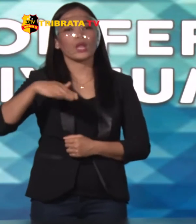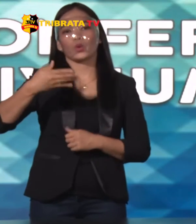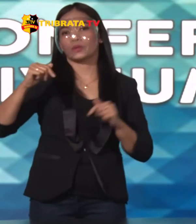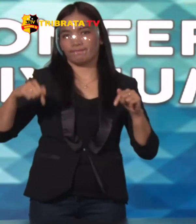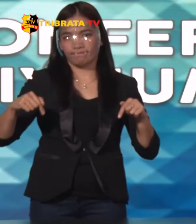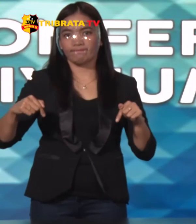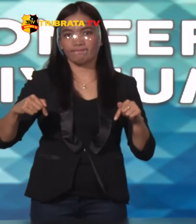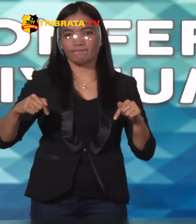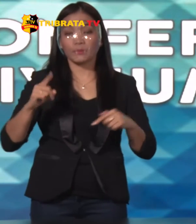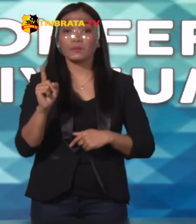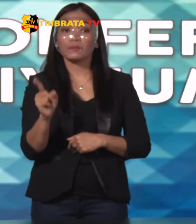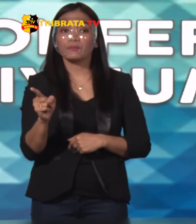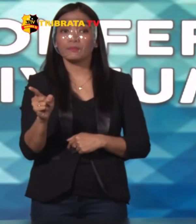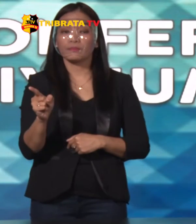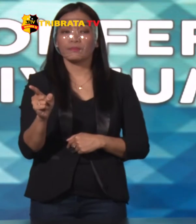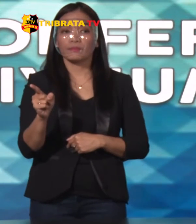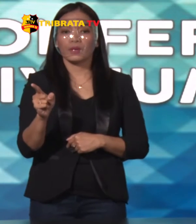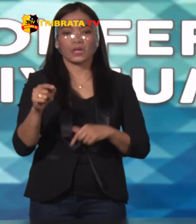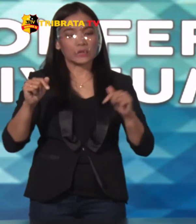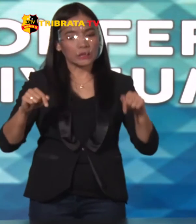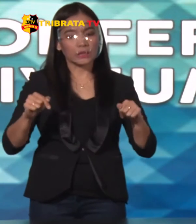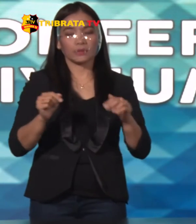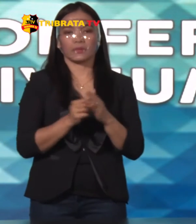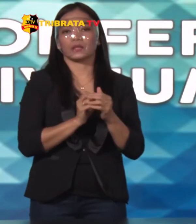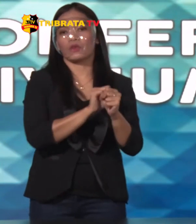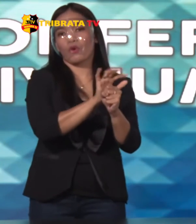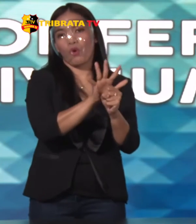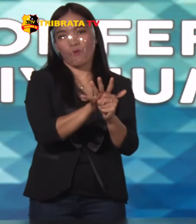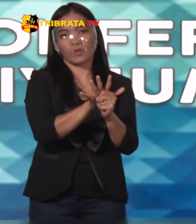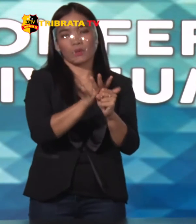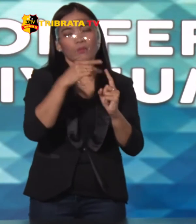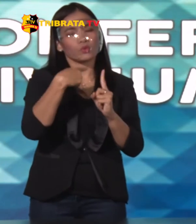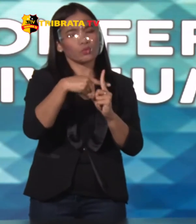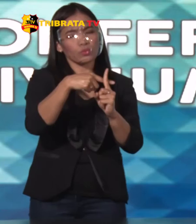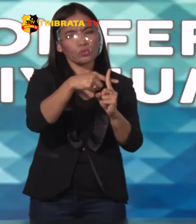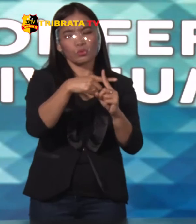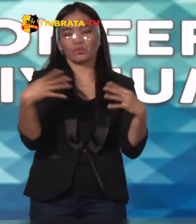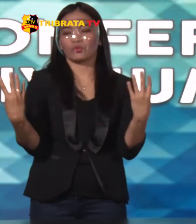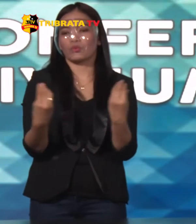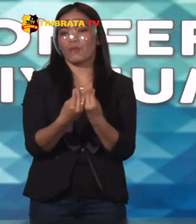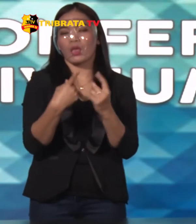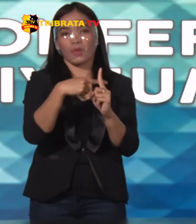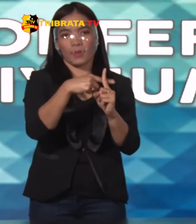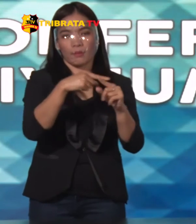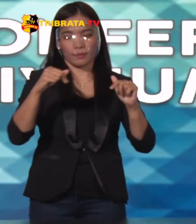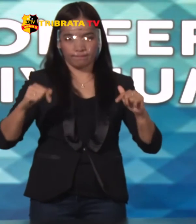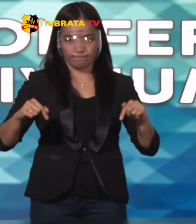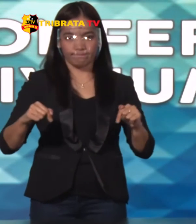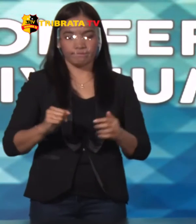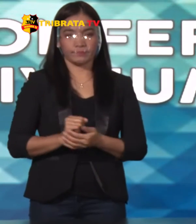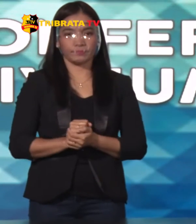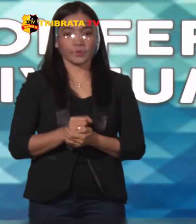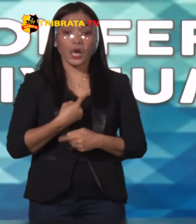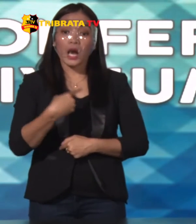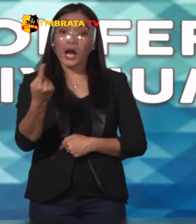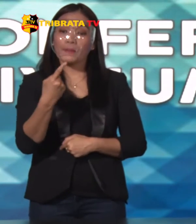ini Dikarenakan Masih pandemik COVID-19 Kita